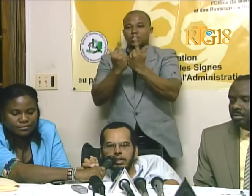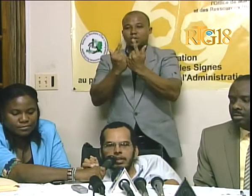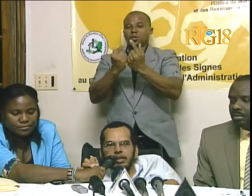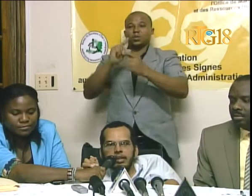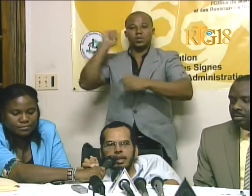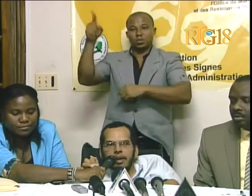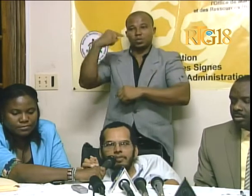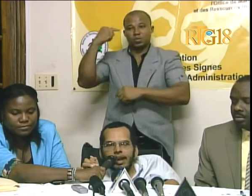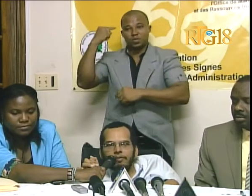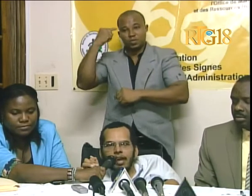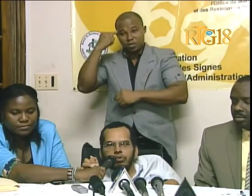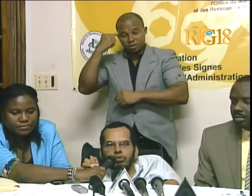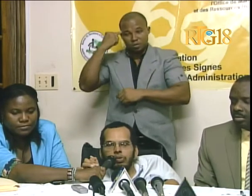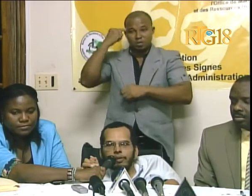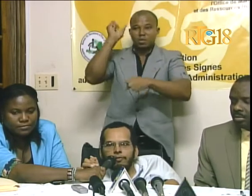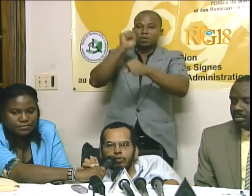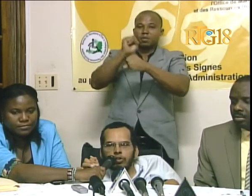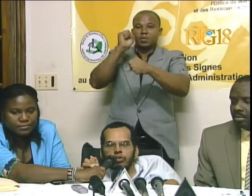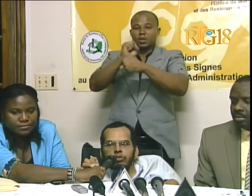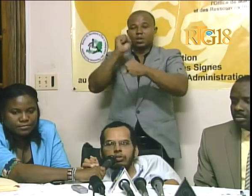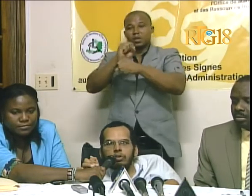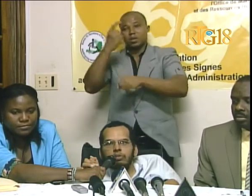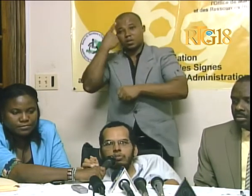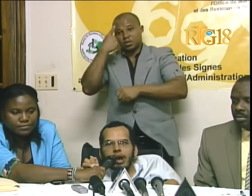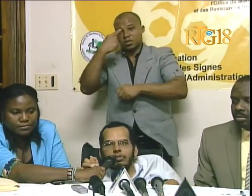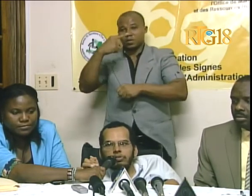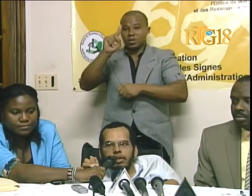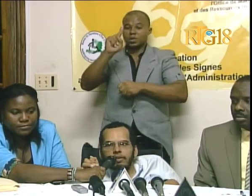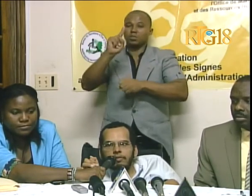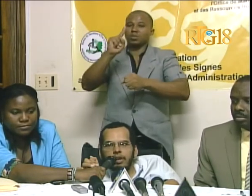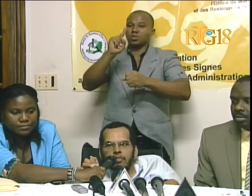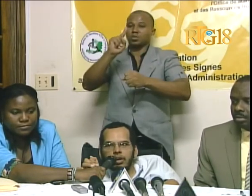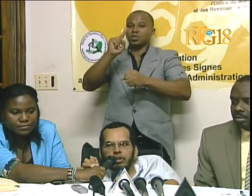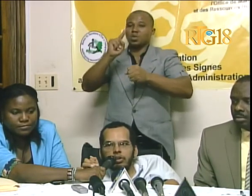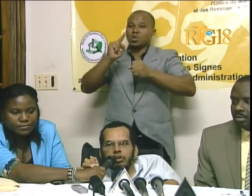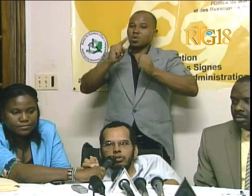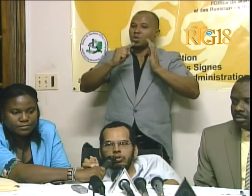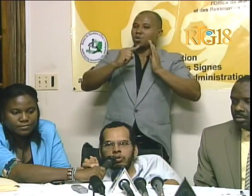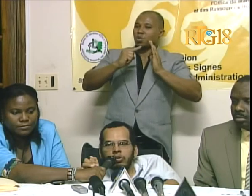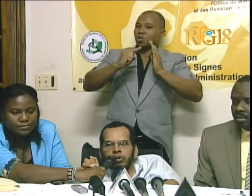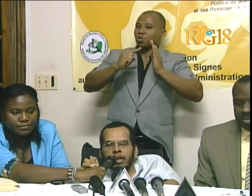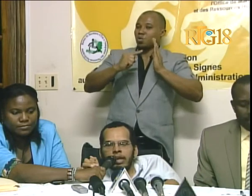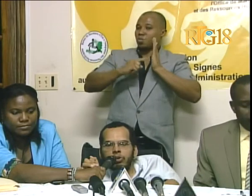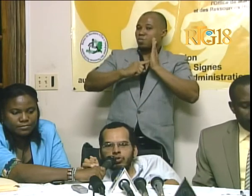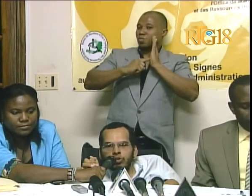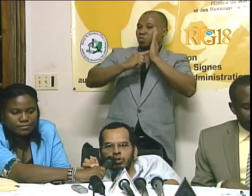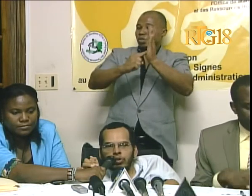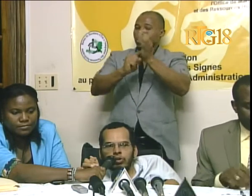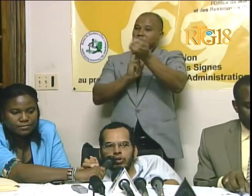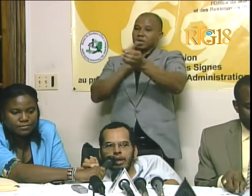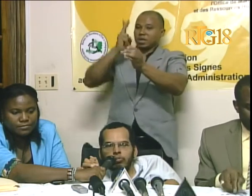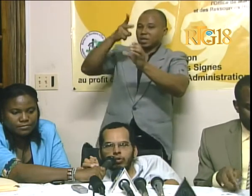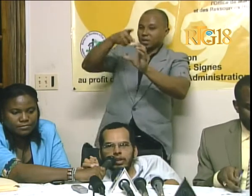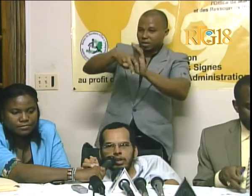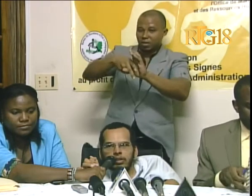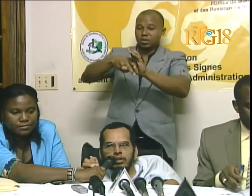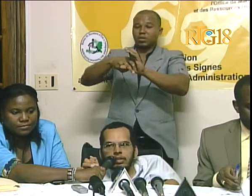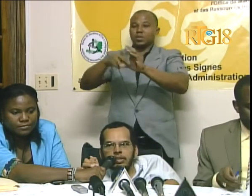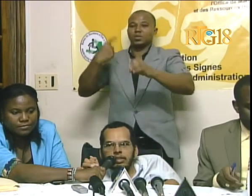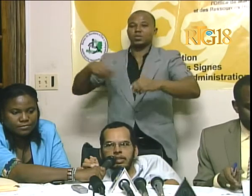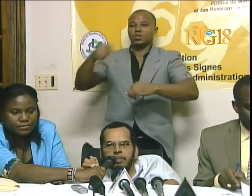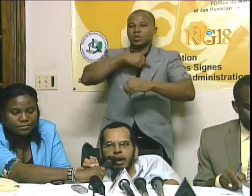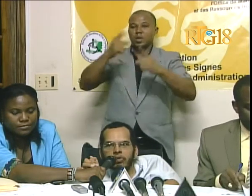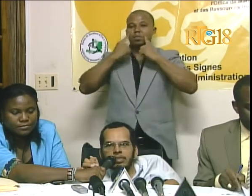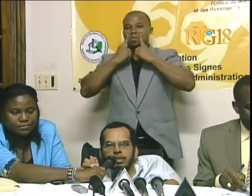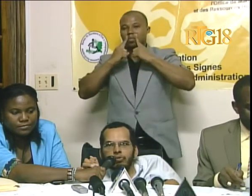Gouverneman ap travaj su tou les front pou asyure vremen ke inclusion ke naponéan,